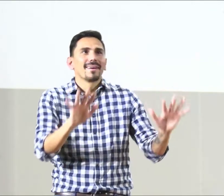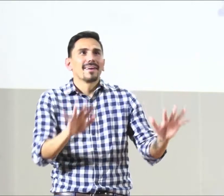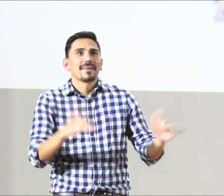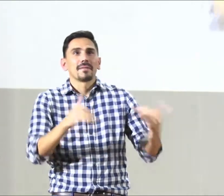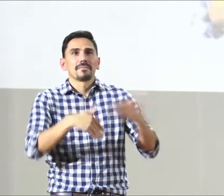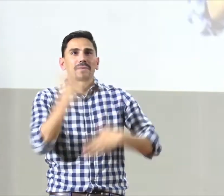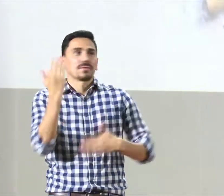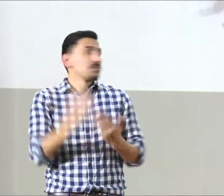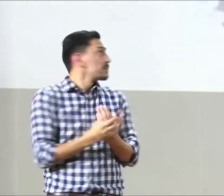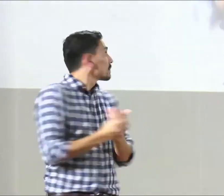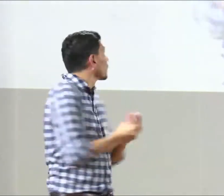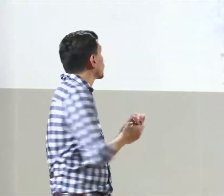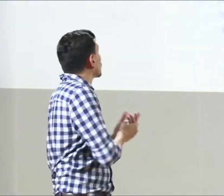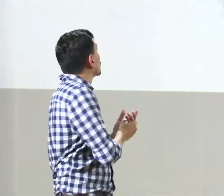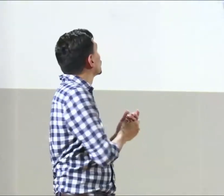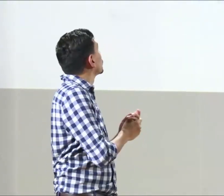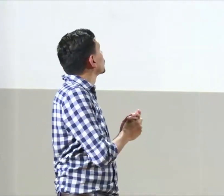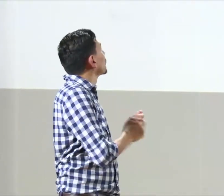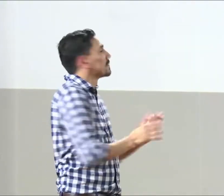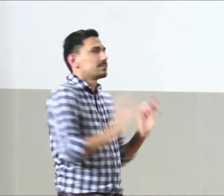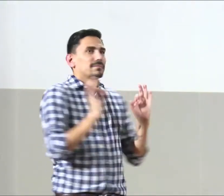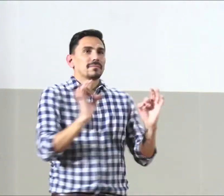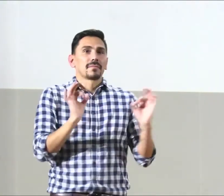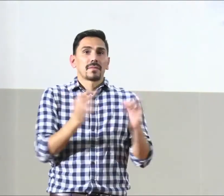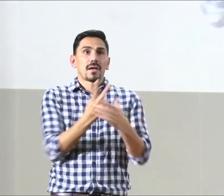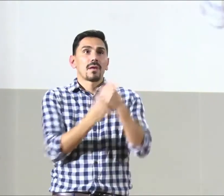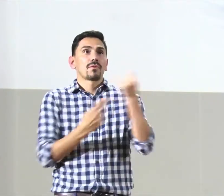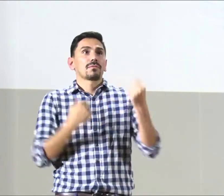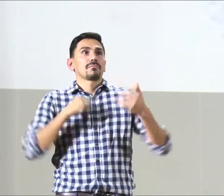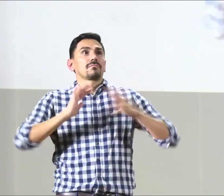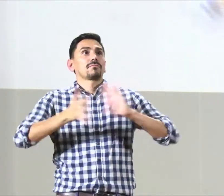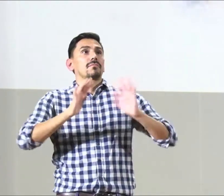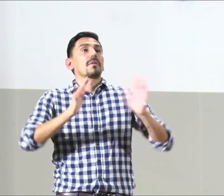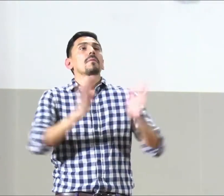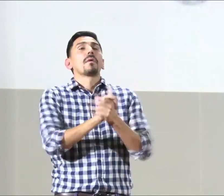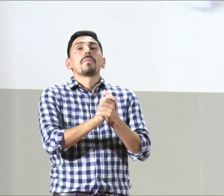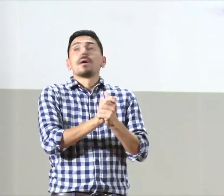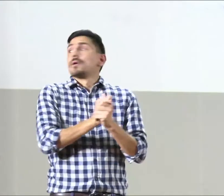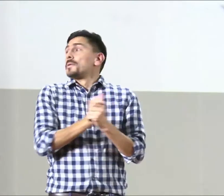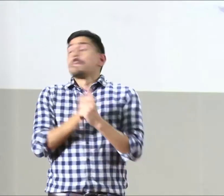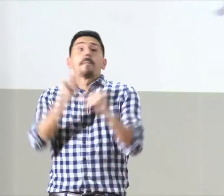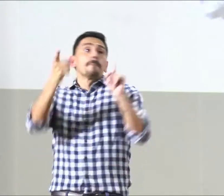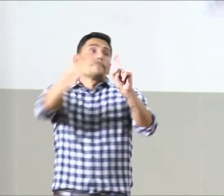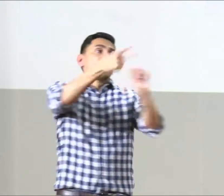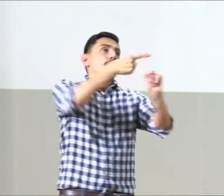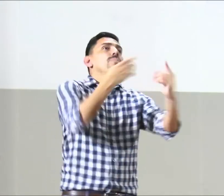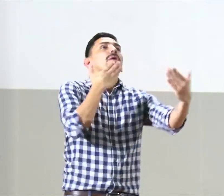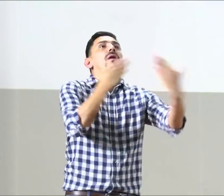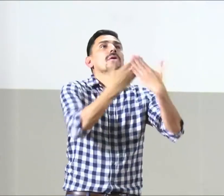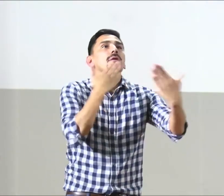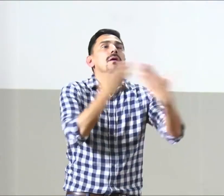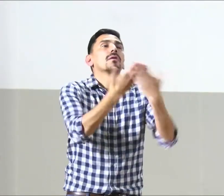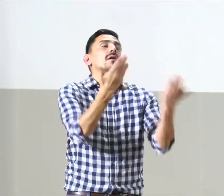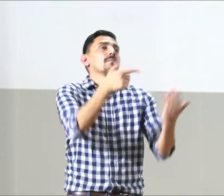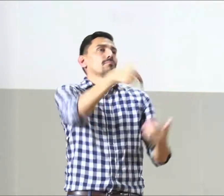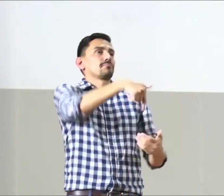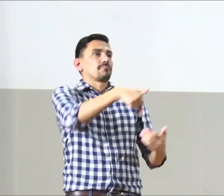Esperemos un poco para que se puedan ubicar en sus lugares. Entonces voy a estar señando y bueno, voy a tener la proyección también.